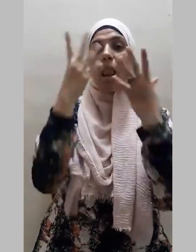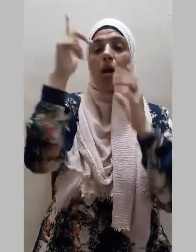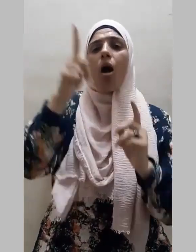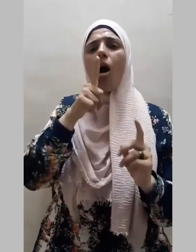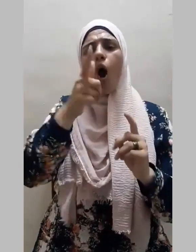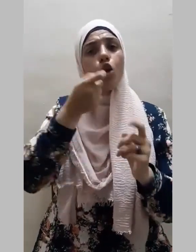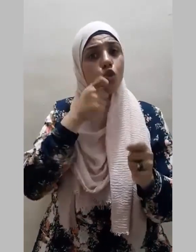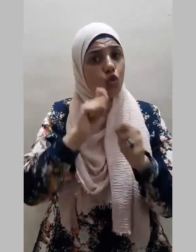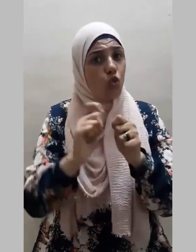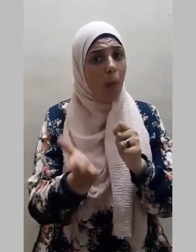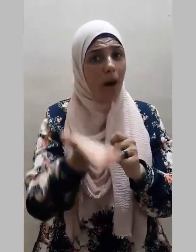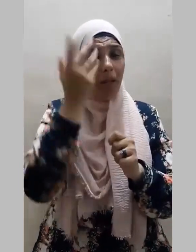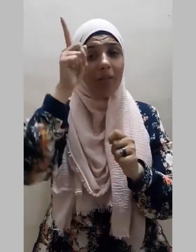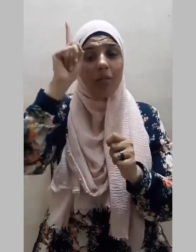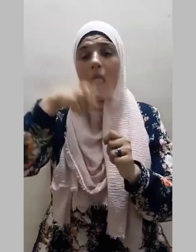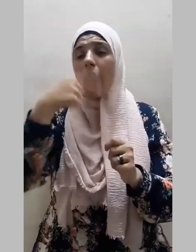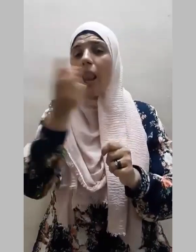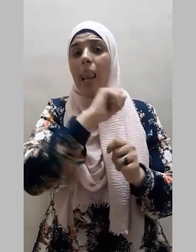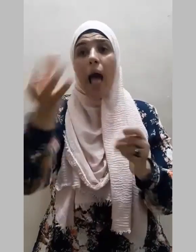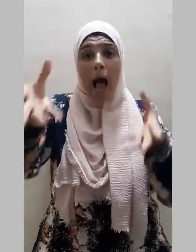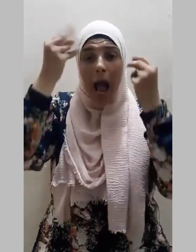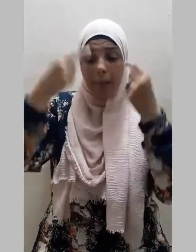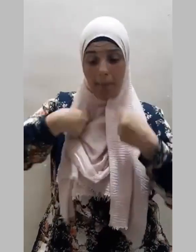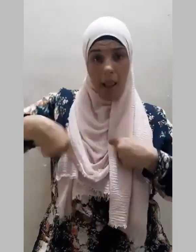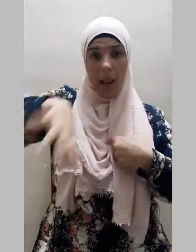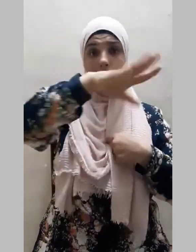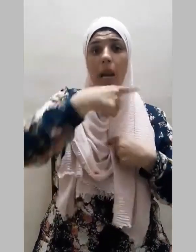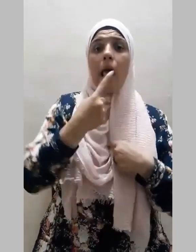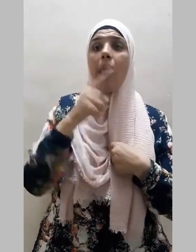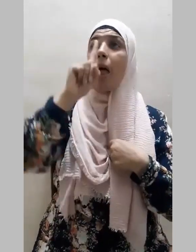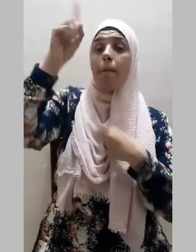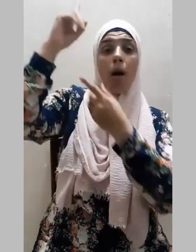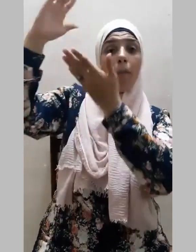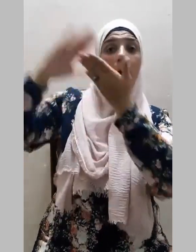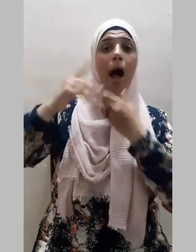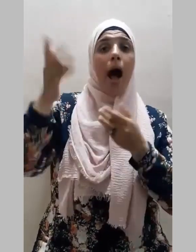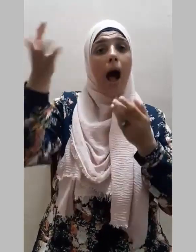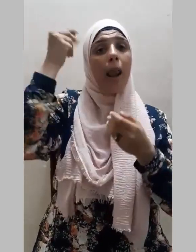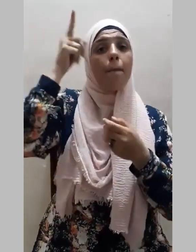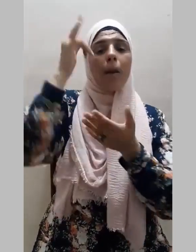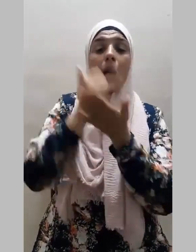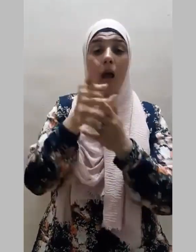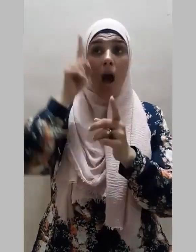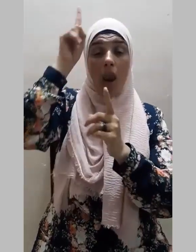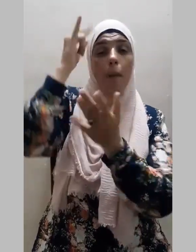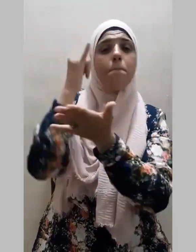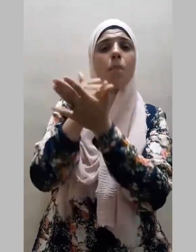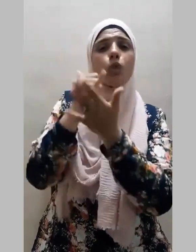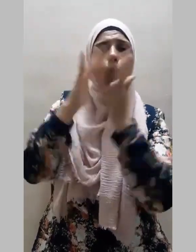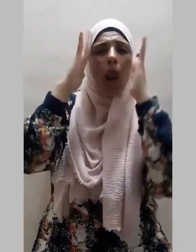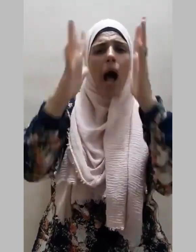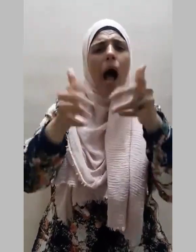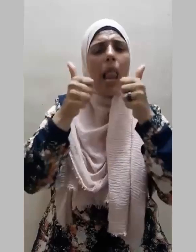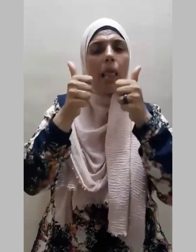سبحانك لا علم لنا إلا ما علمتنا إنك أنت العليم الحكيم